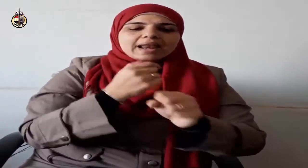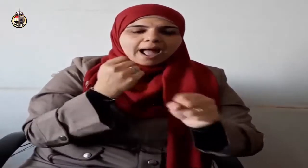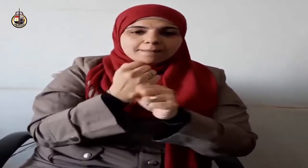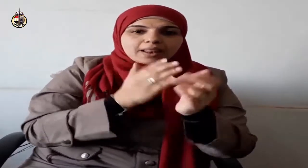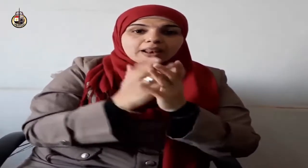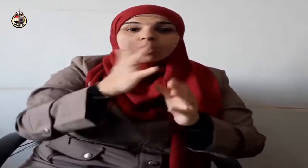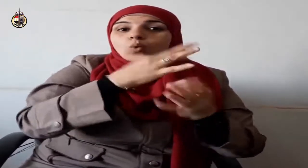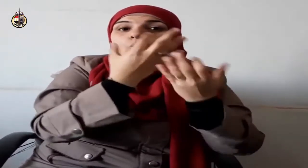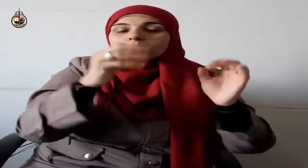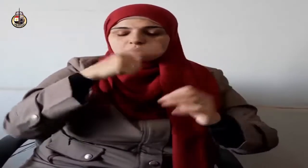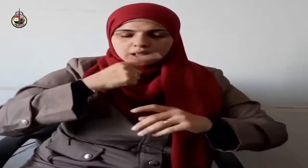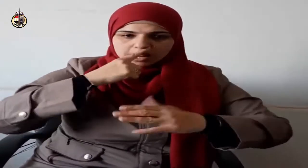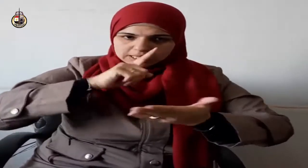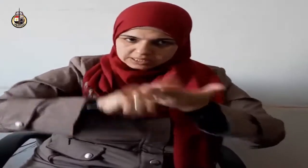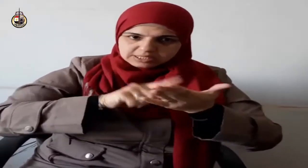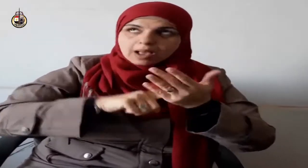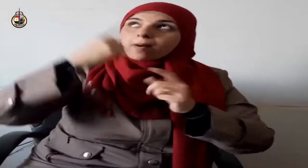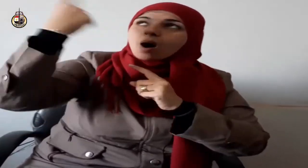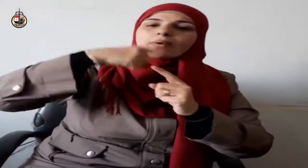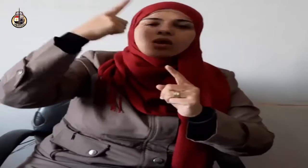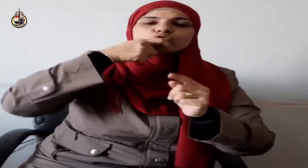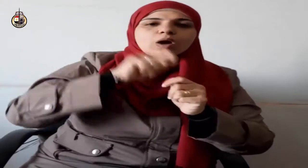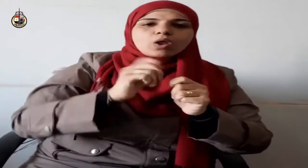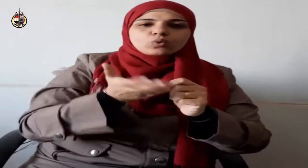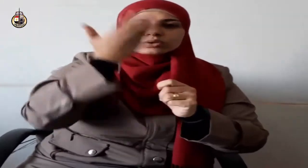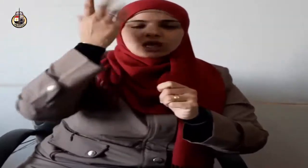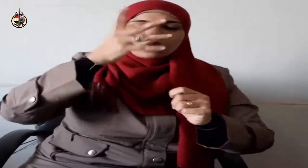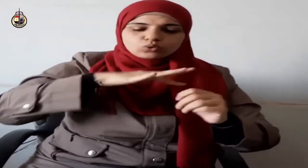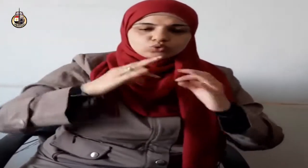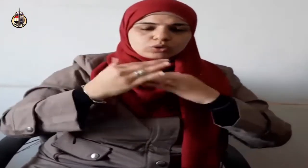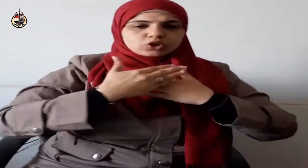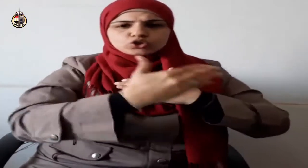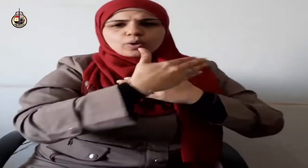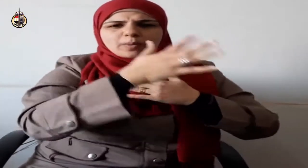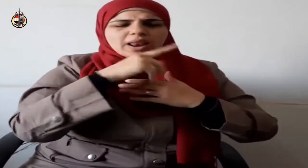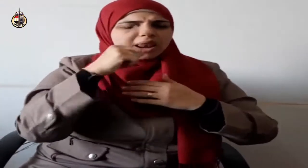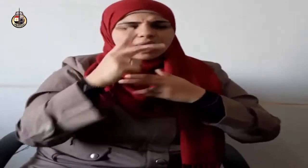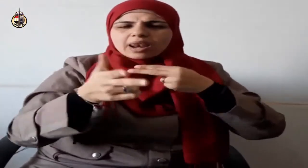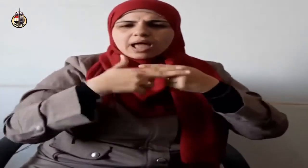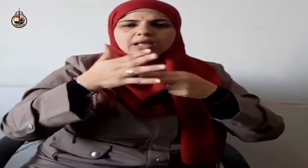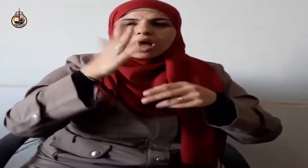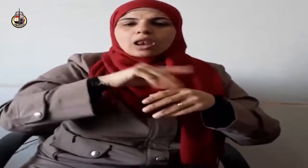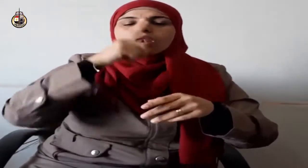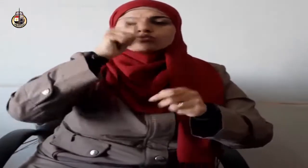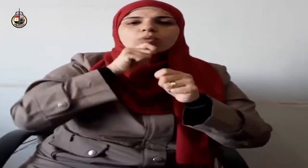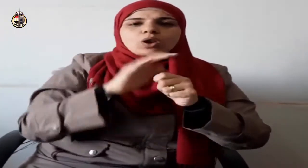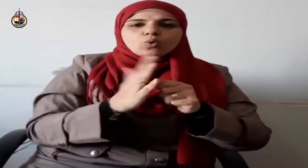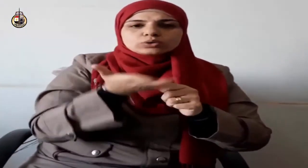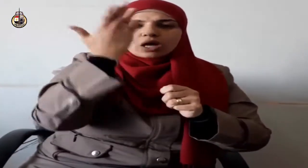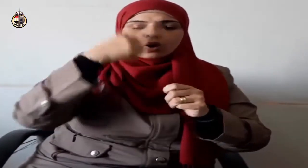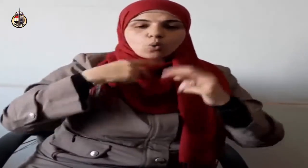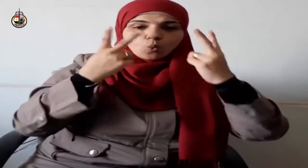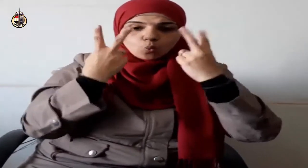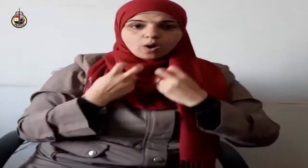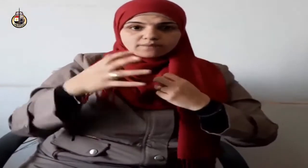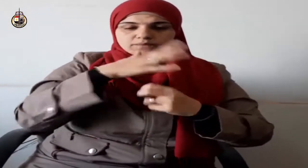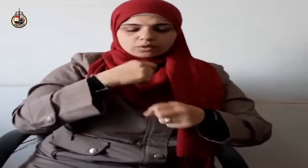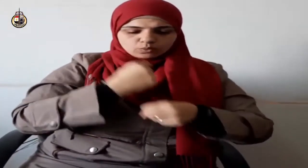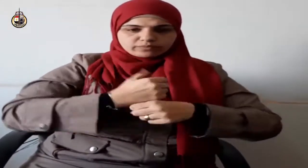النفسي والتعايش السلمي والأمن المجتمعي لأن العباد إذا